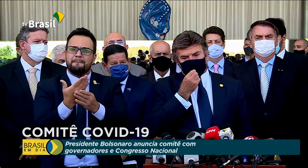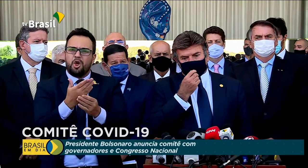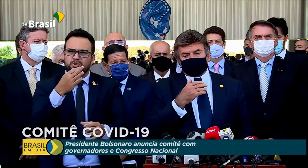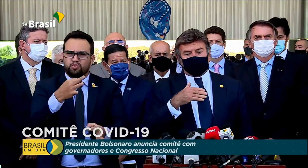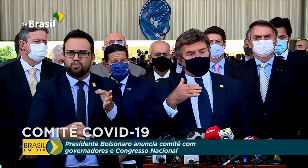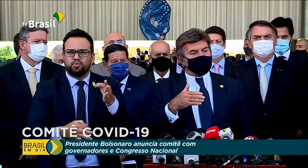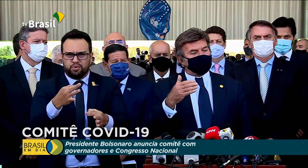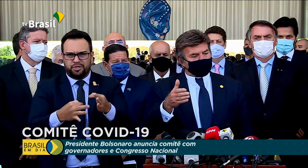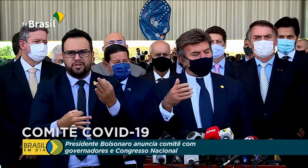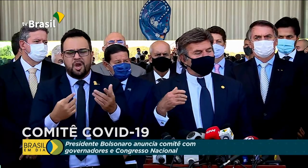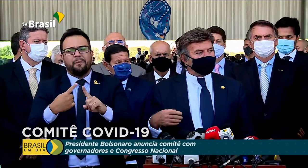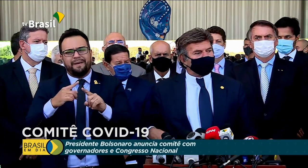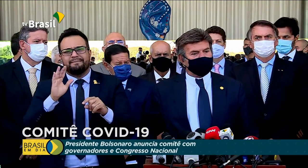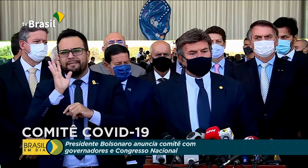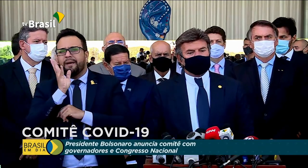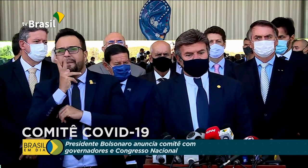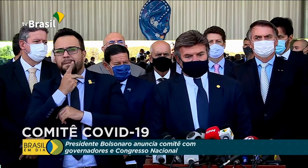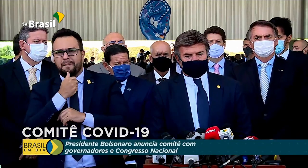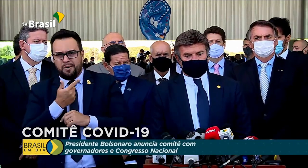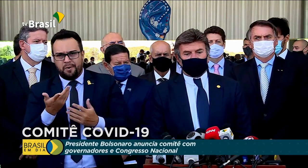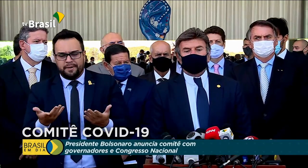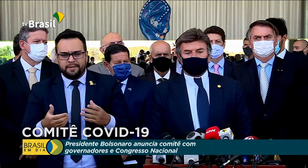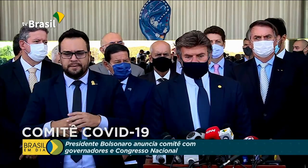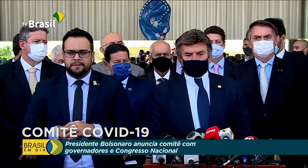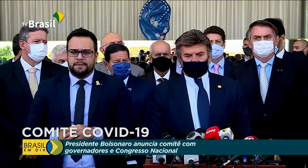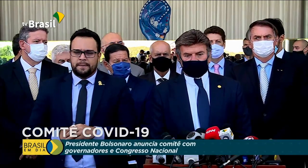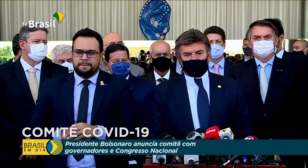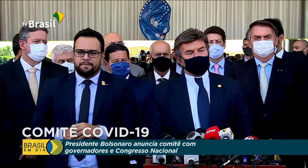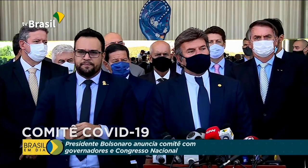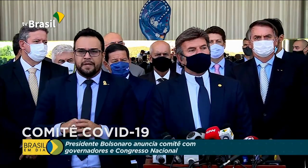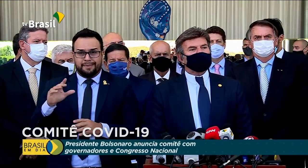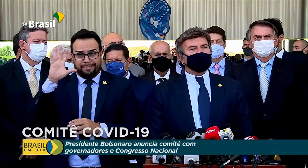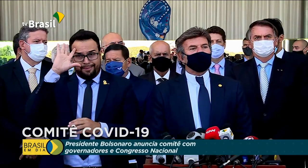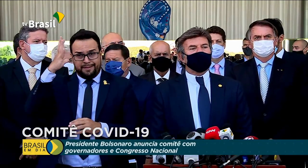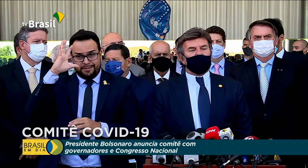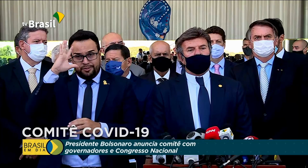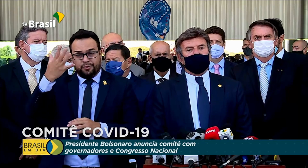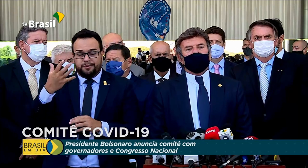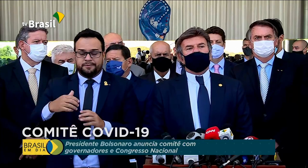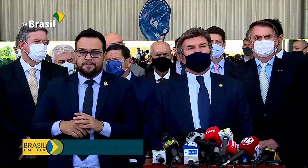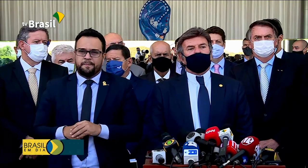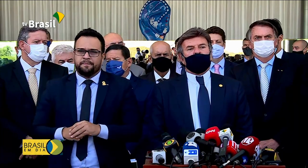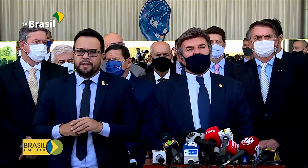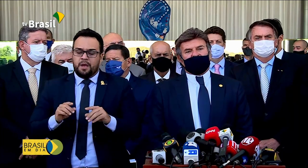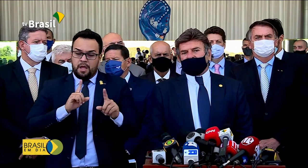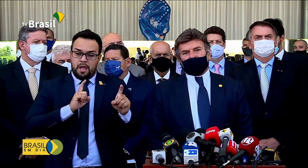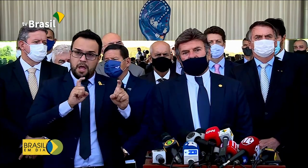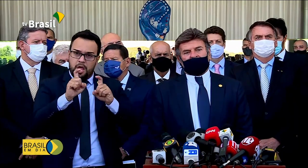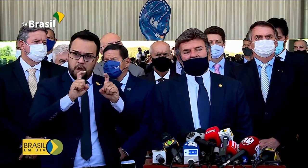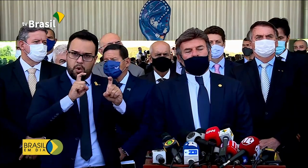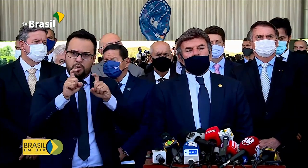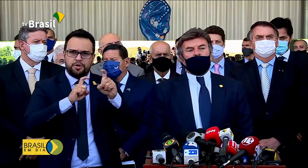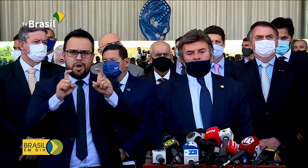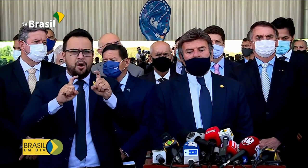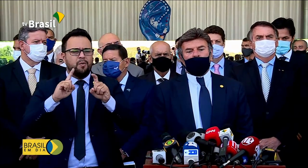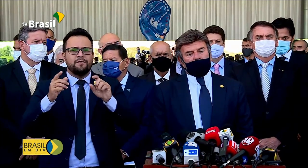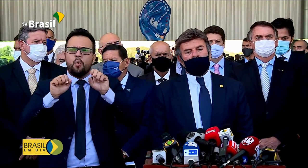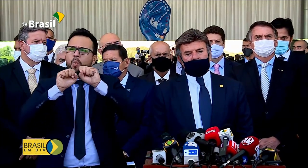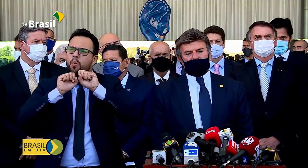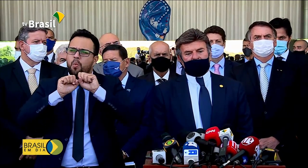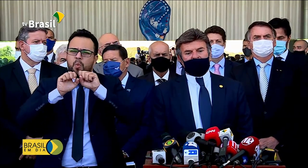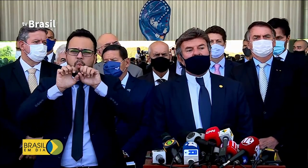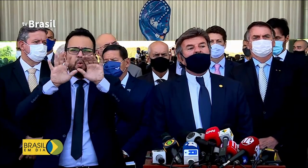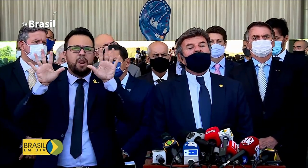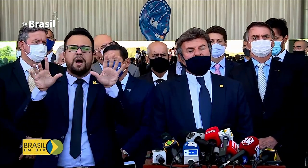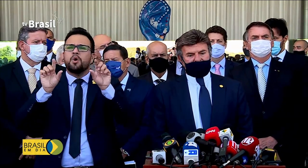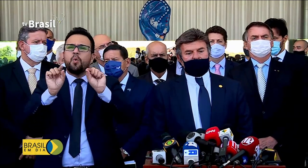que é um fator de demora na tomada dessas decisões. Dessa reunião ficou claro um binômio